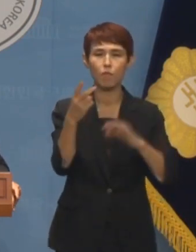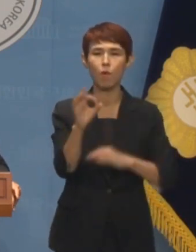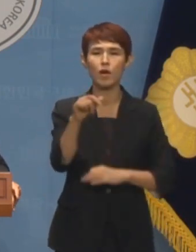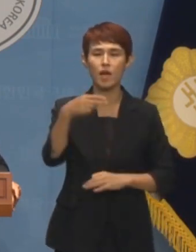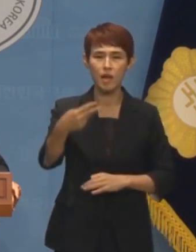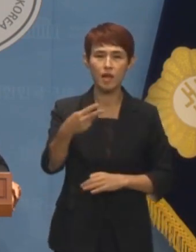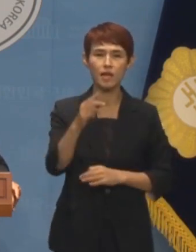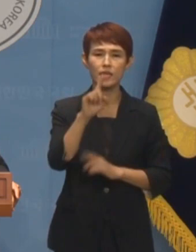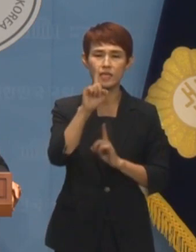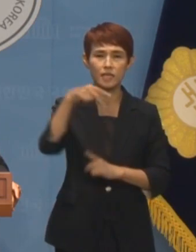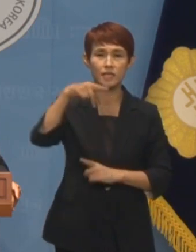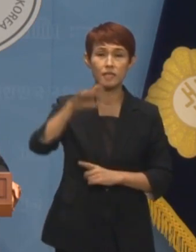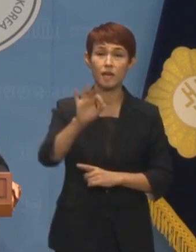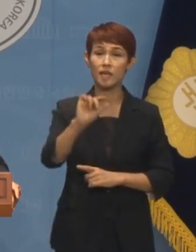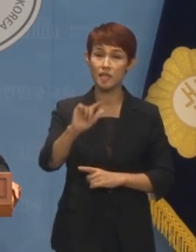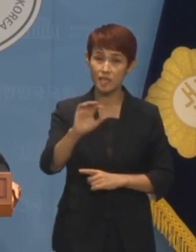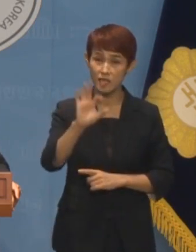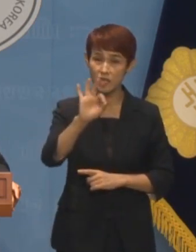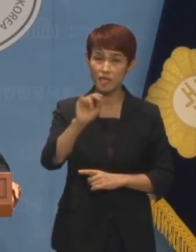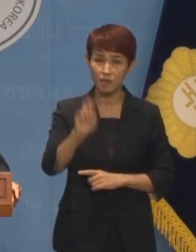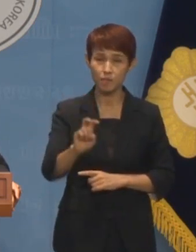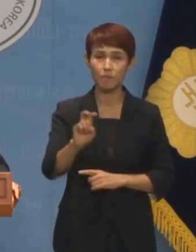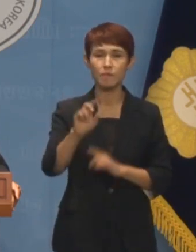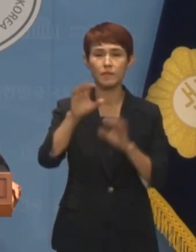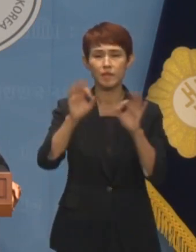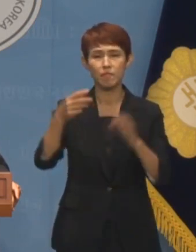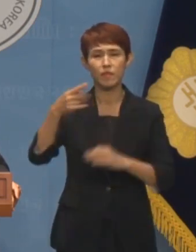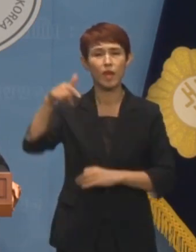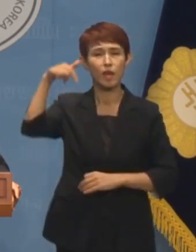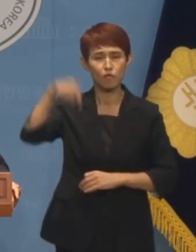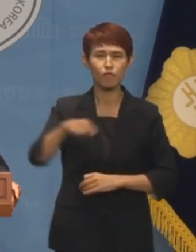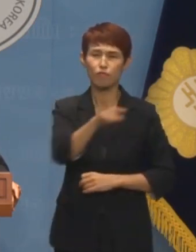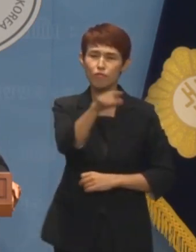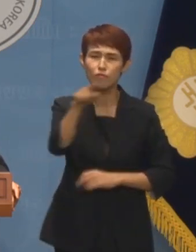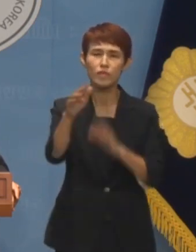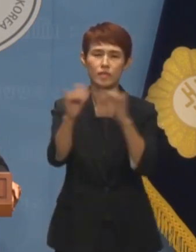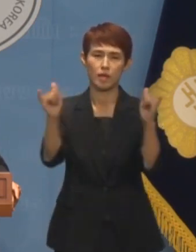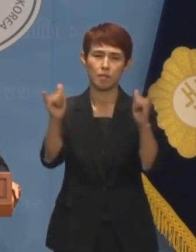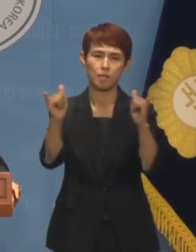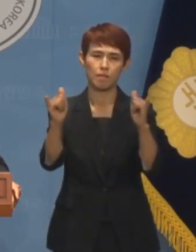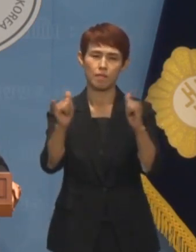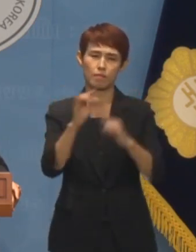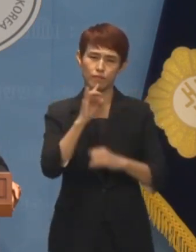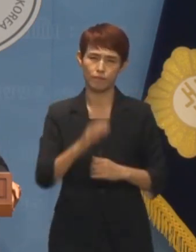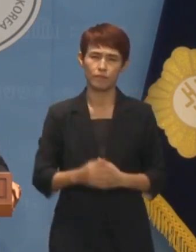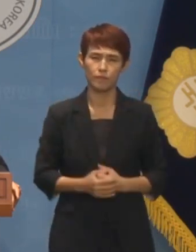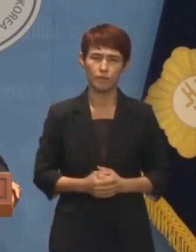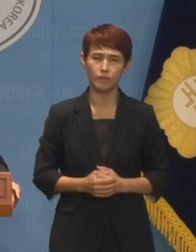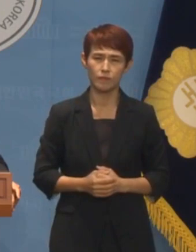이상인, 이진수, 김태규 등 낙하산 위원장들과 고위직 간부들입니다.